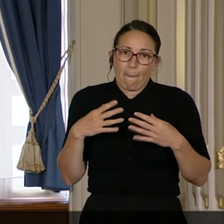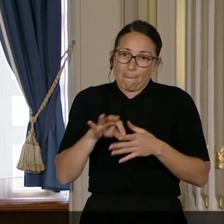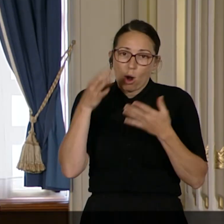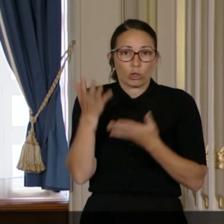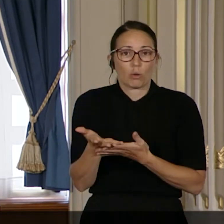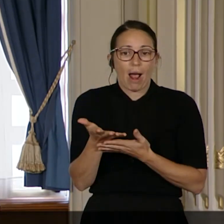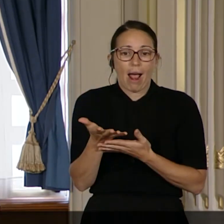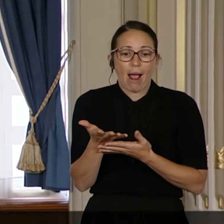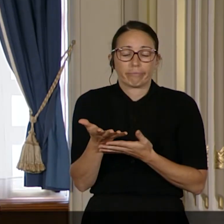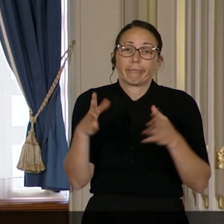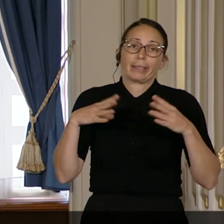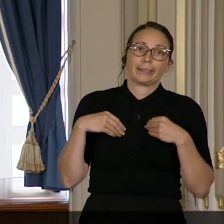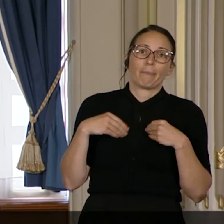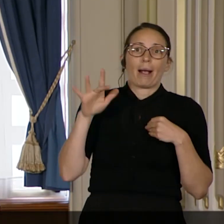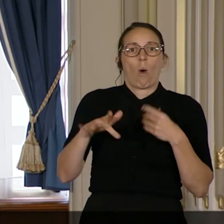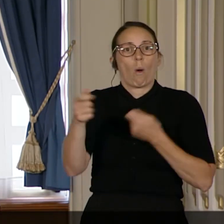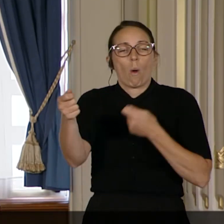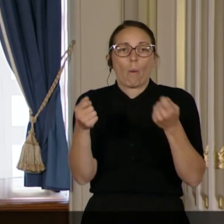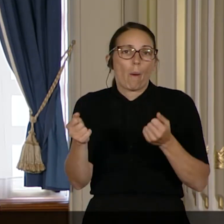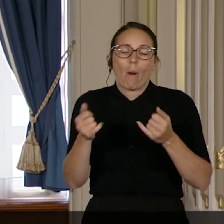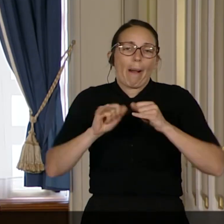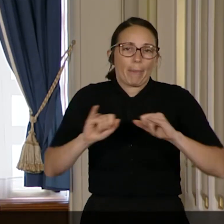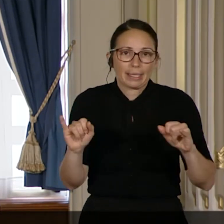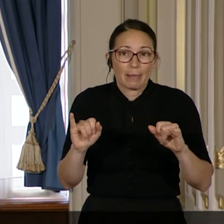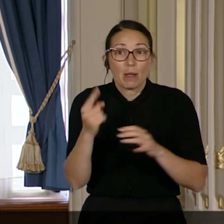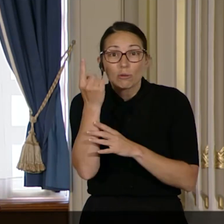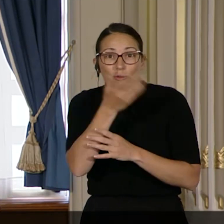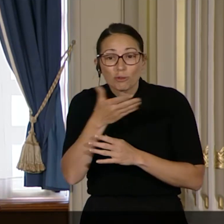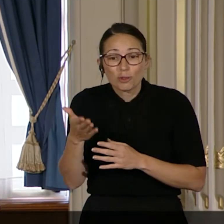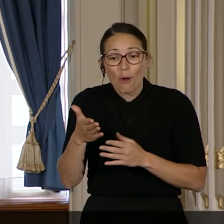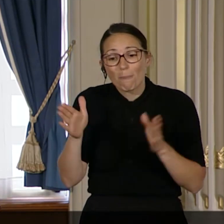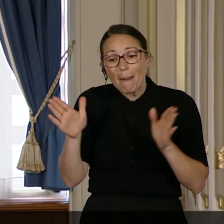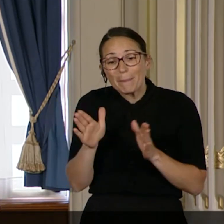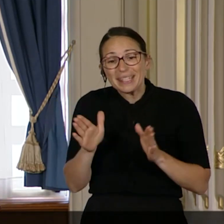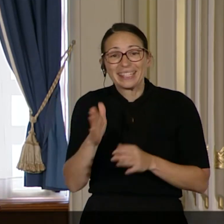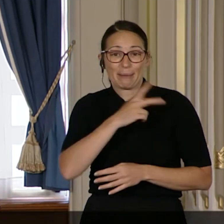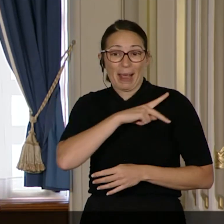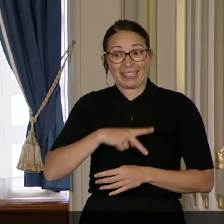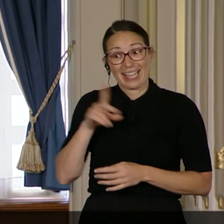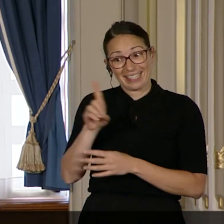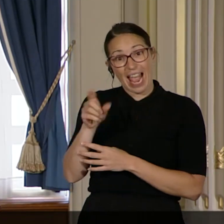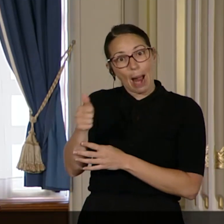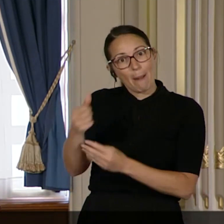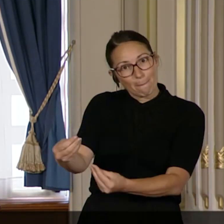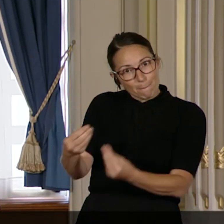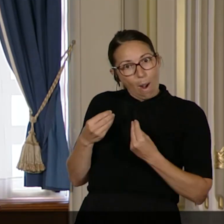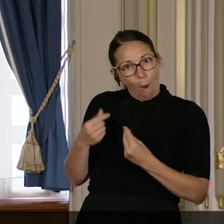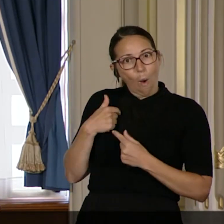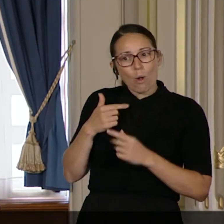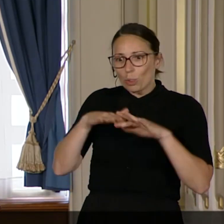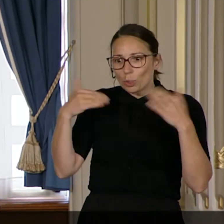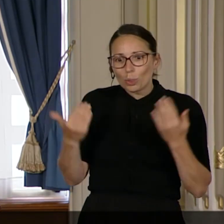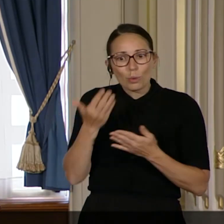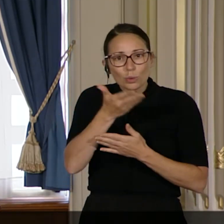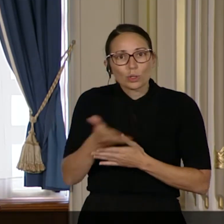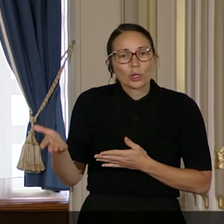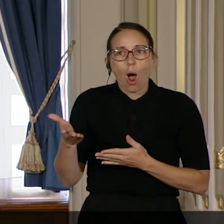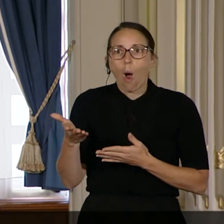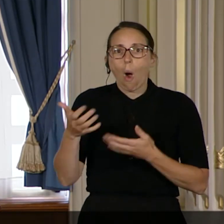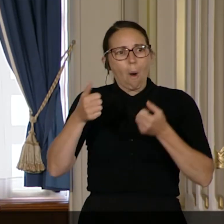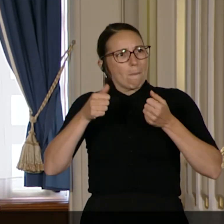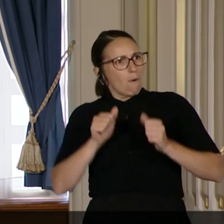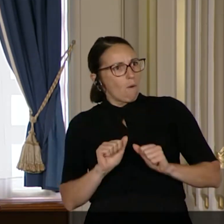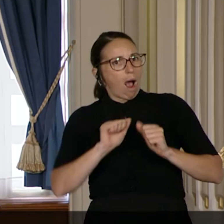laisse aller puisqu'on ne peut rien contrôler. Mais s'il une chose que ma petite princesse Dulan m'a apprise, c'est que toutes les choses qui sont en notre